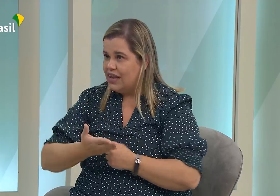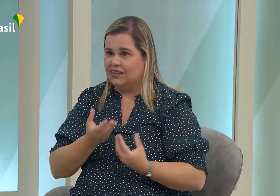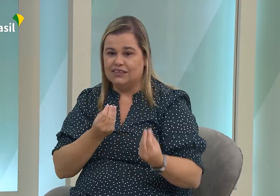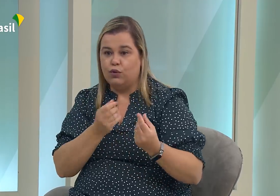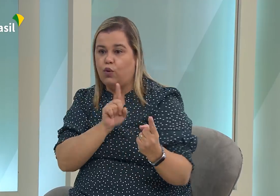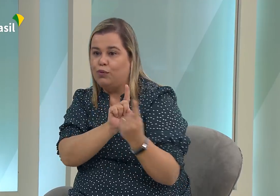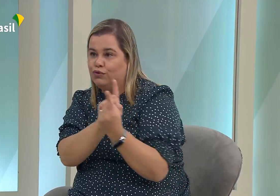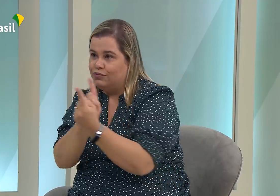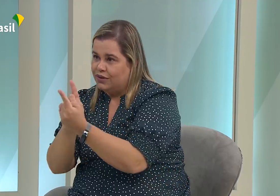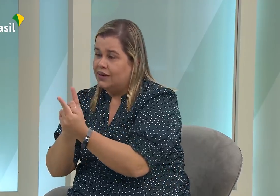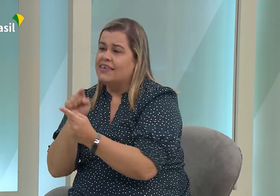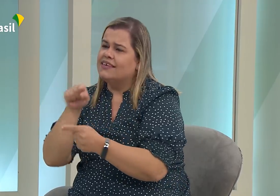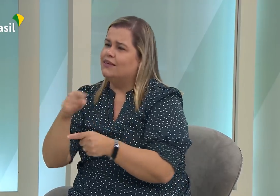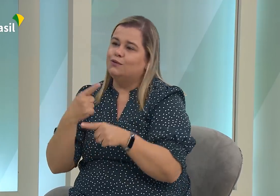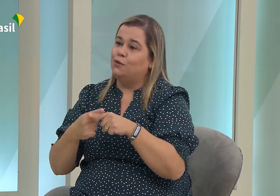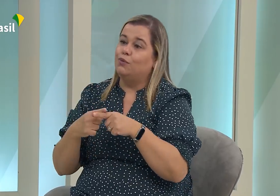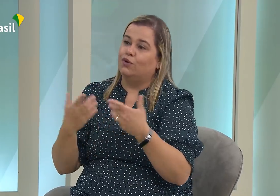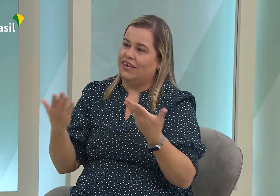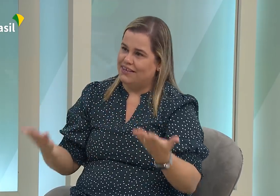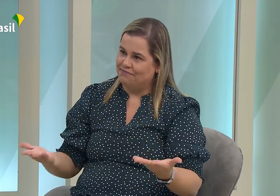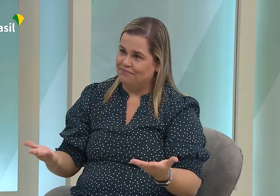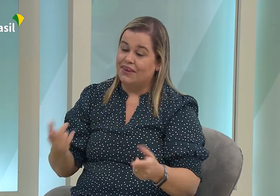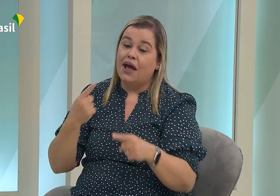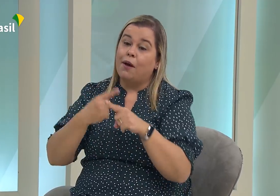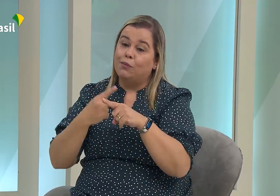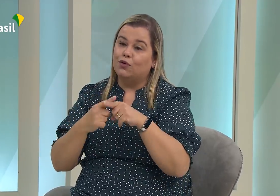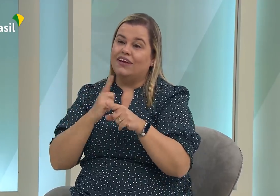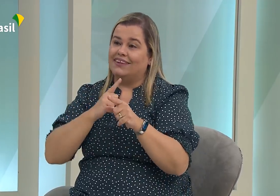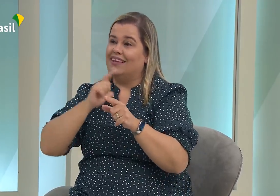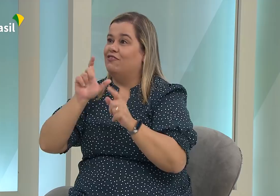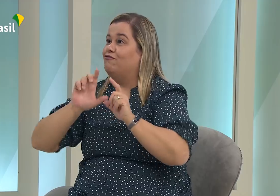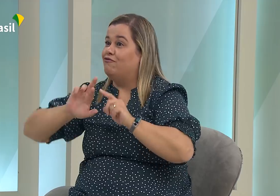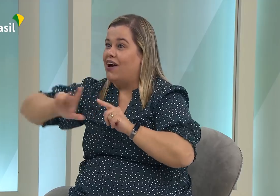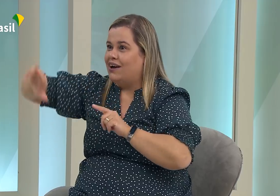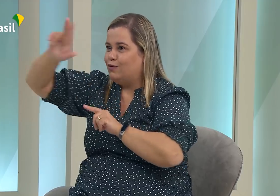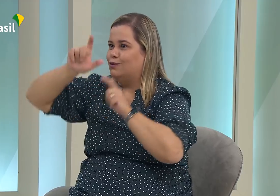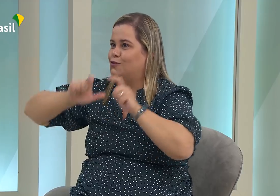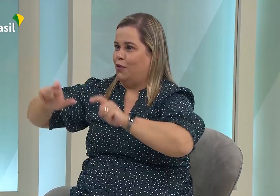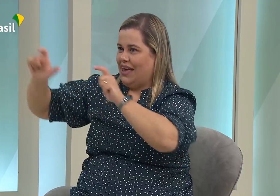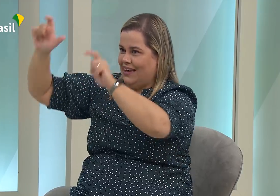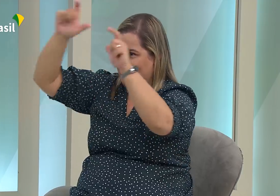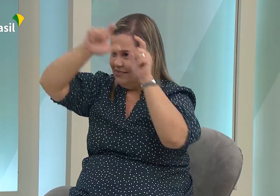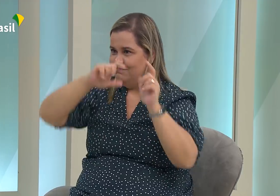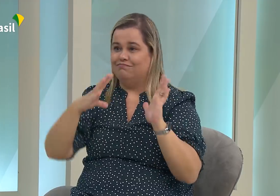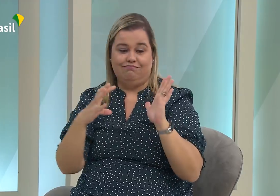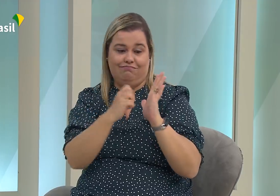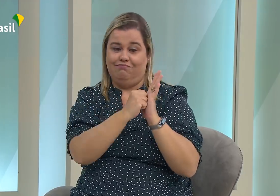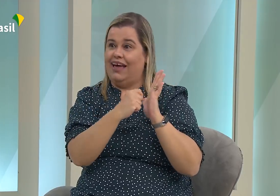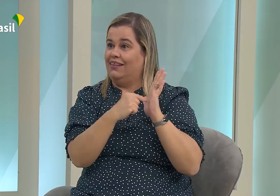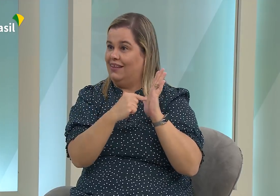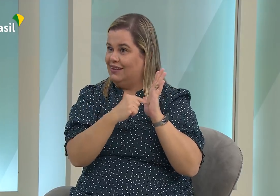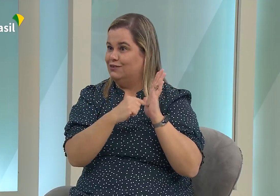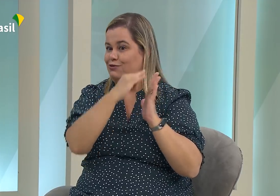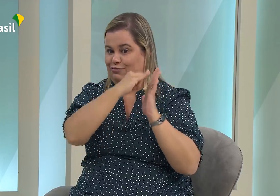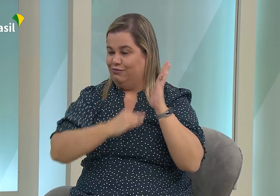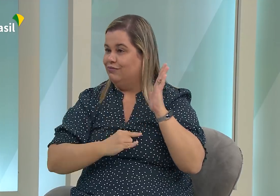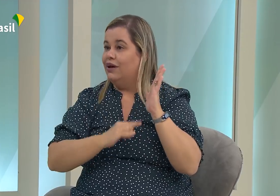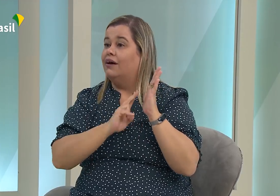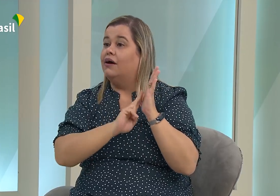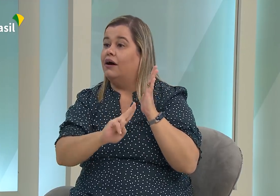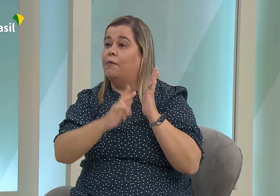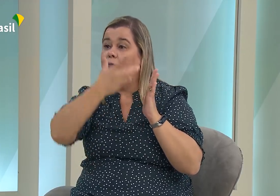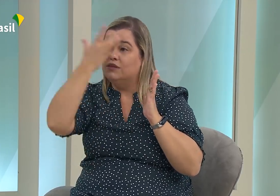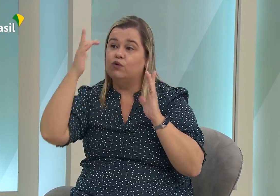municipais estavam fazendo. Quais foram as dificuldades encontradas. E por que isso? Porque existem vários lugares